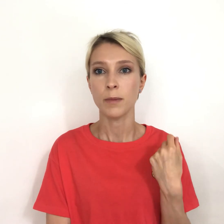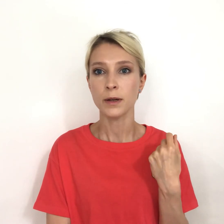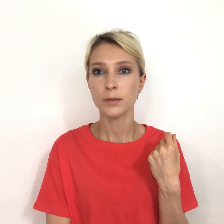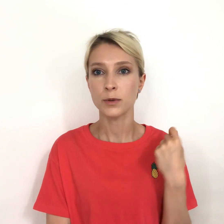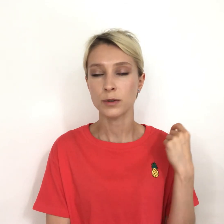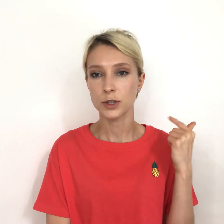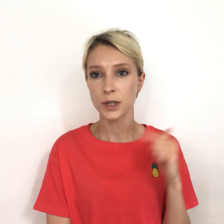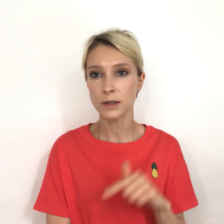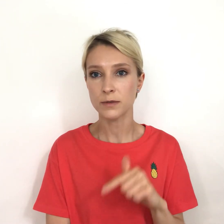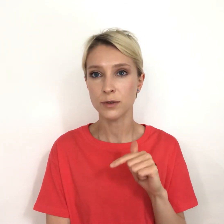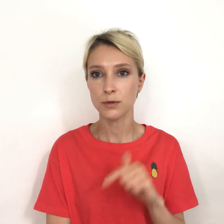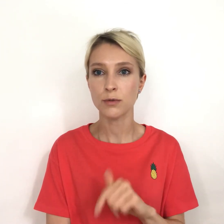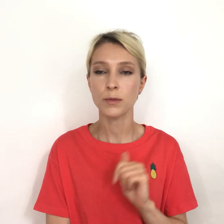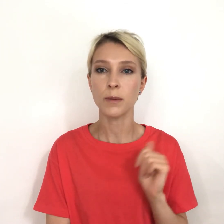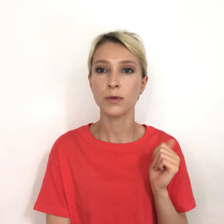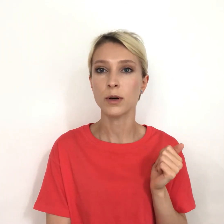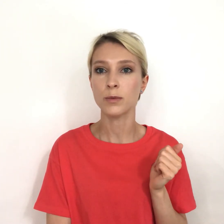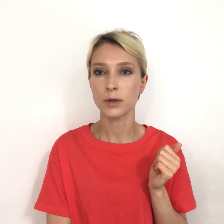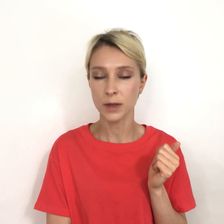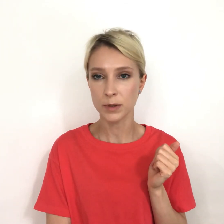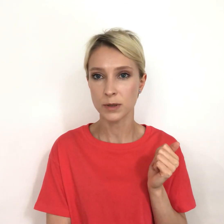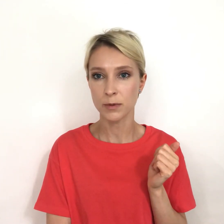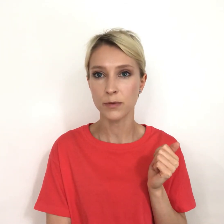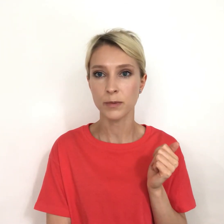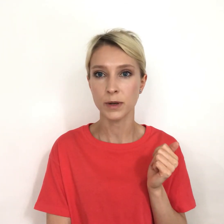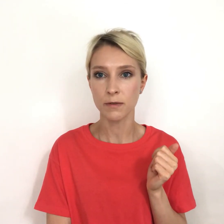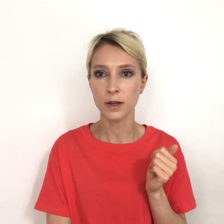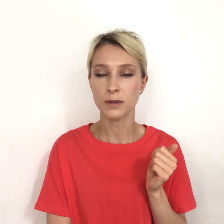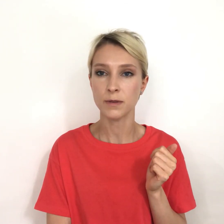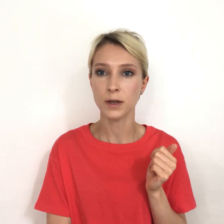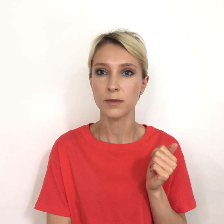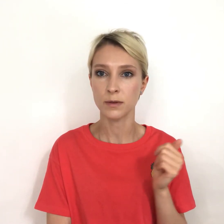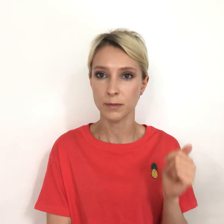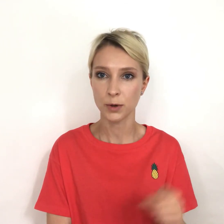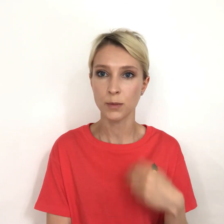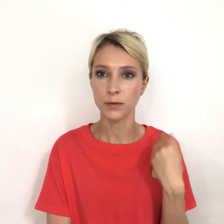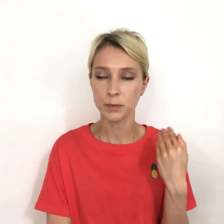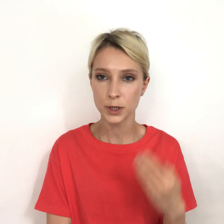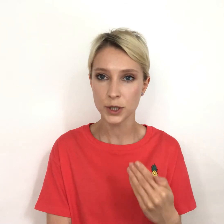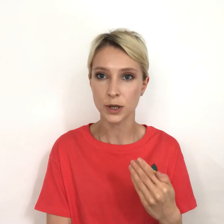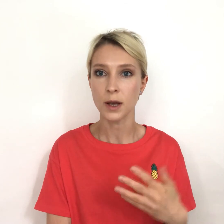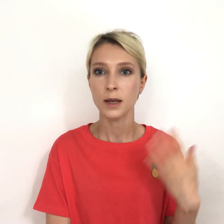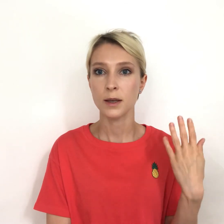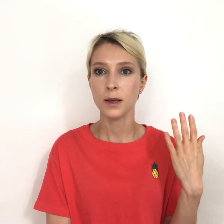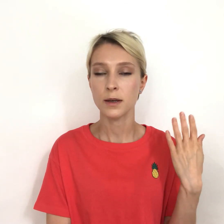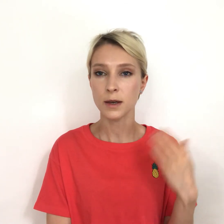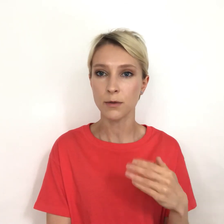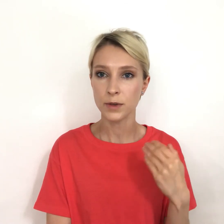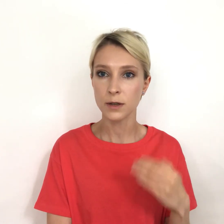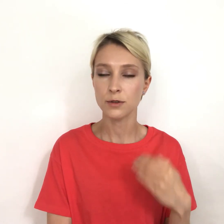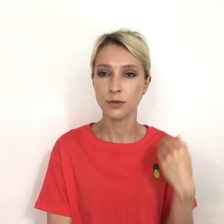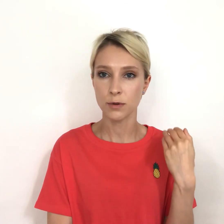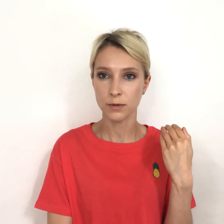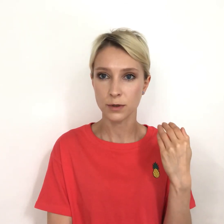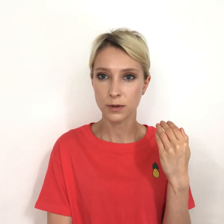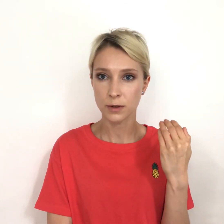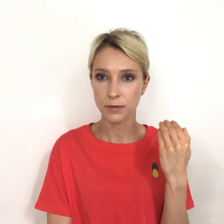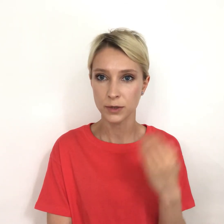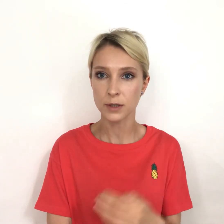поэтому читайте внизу, у меня много-много написано про формирование своих приемов пищи. И я уверена, что вот эти